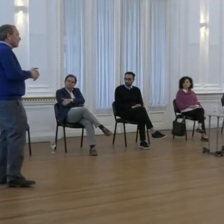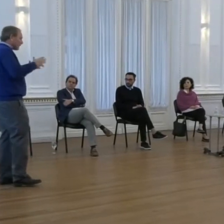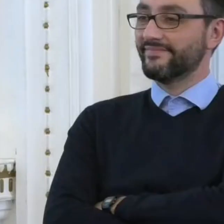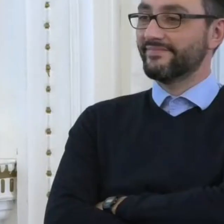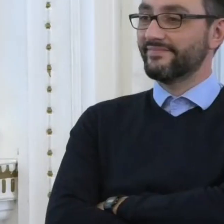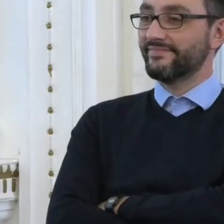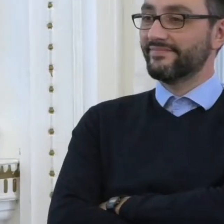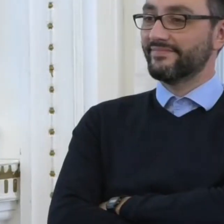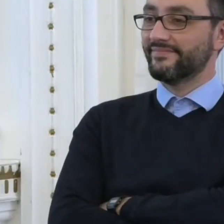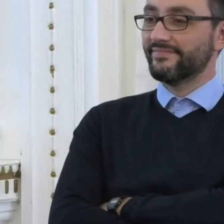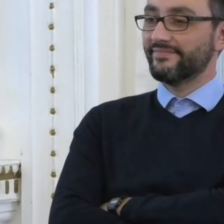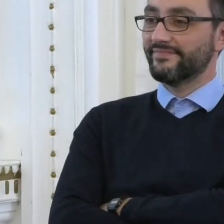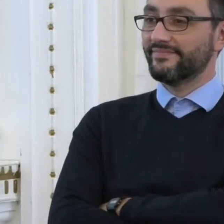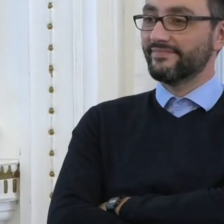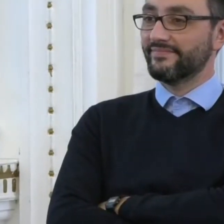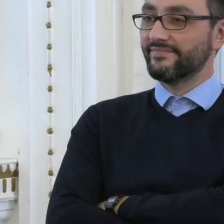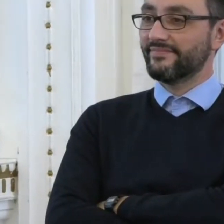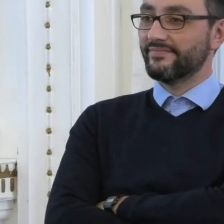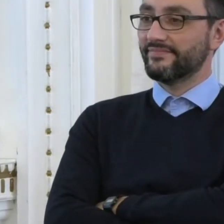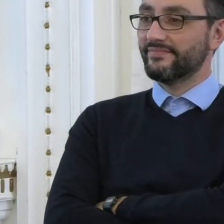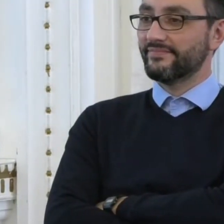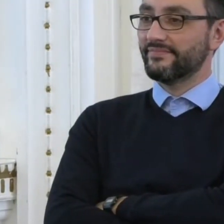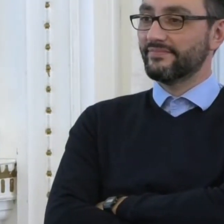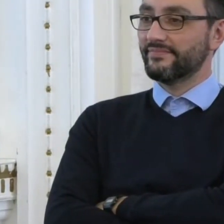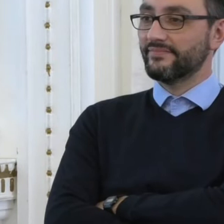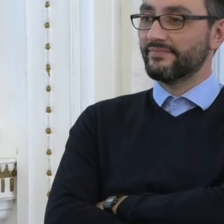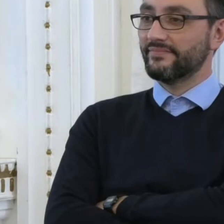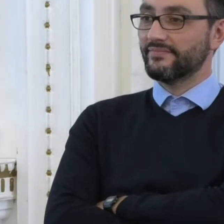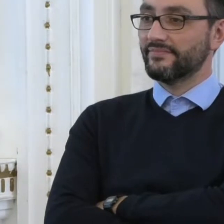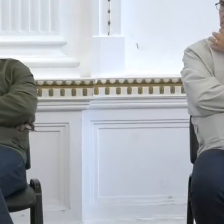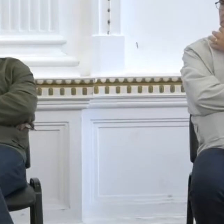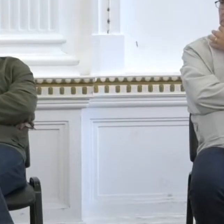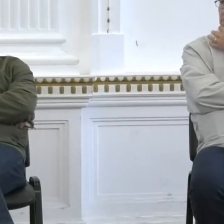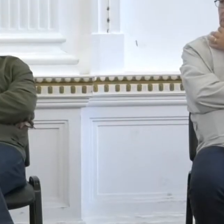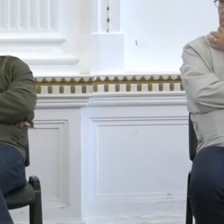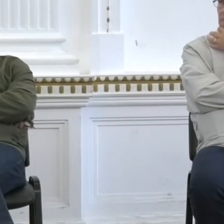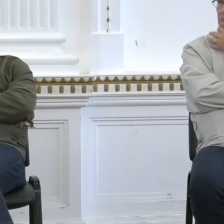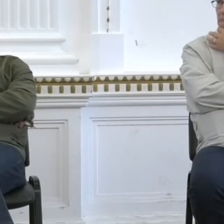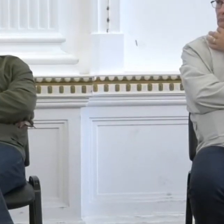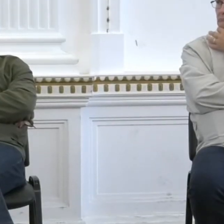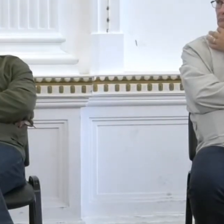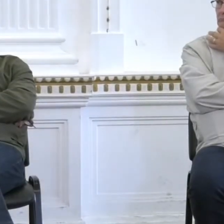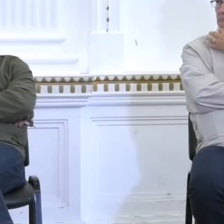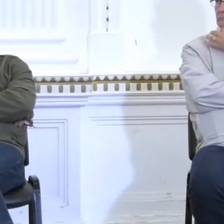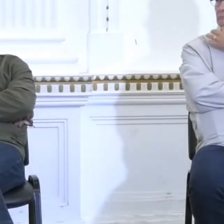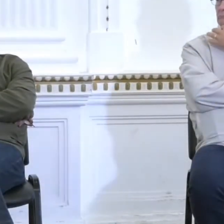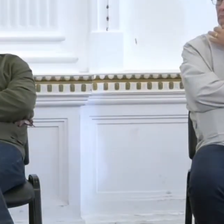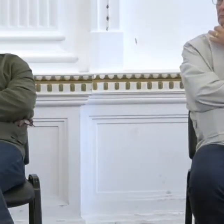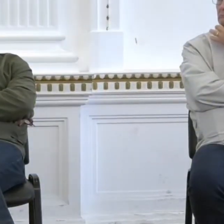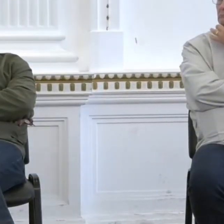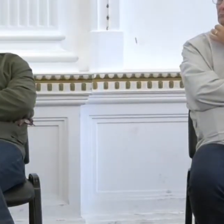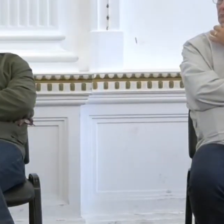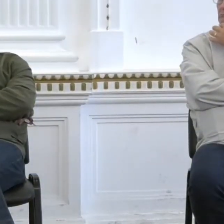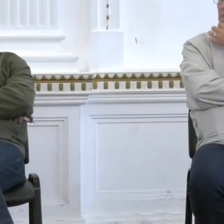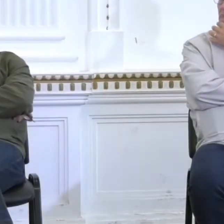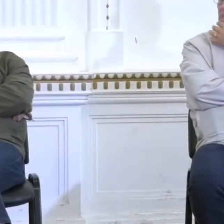esa asistencia, pueden comunicarse para inscribirse. Así es, sí, es bastante interesante la propuesta porque,